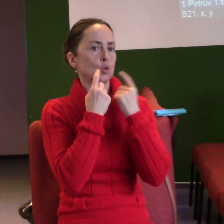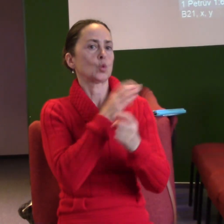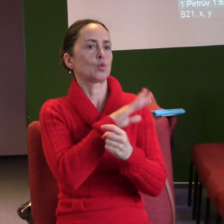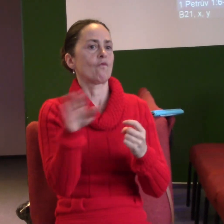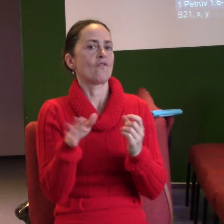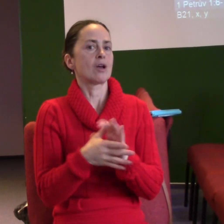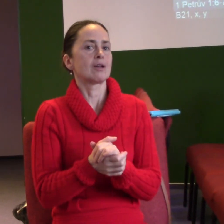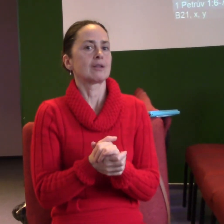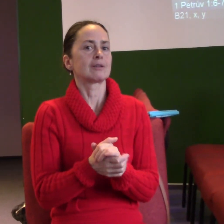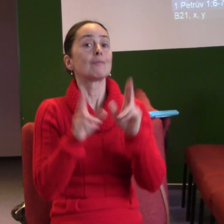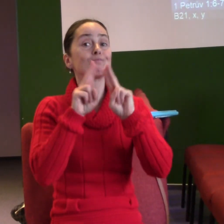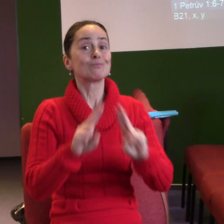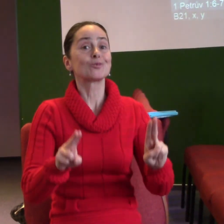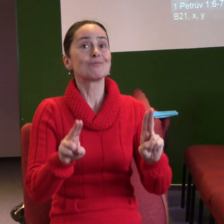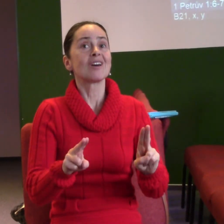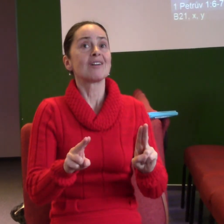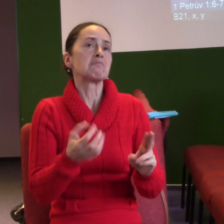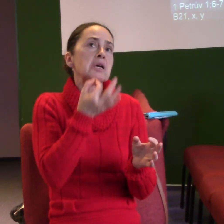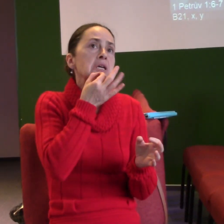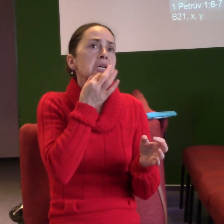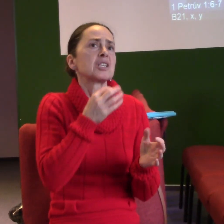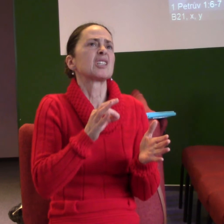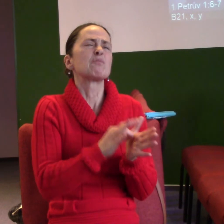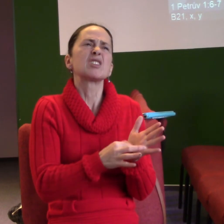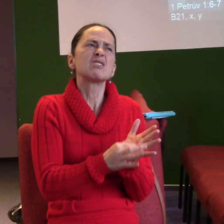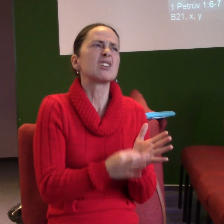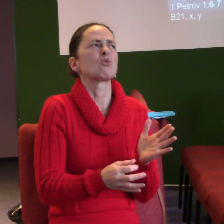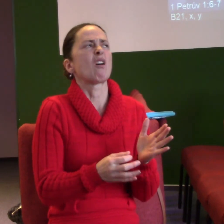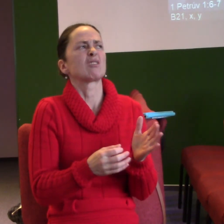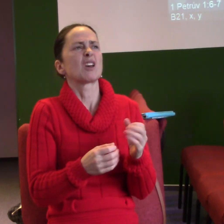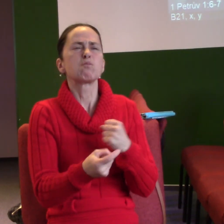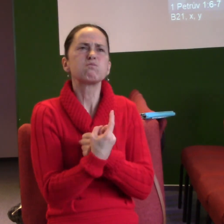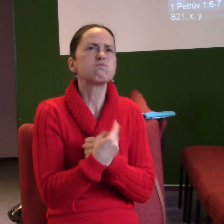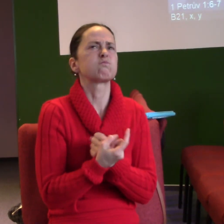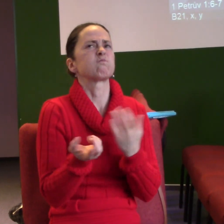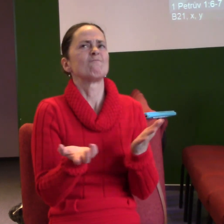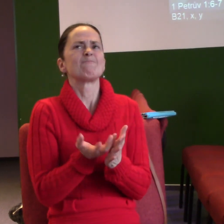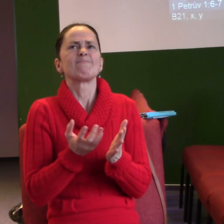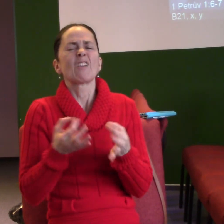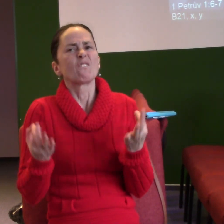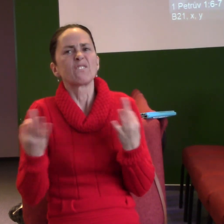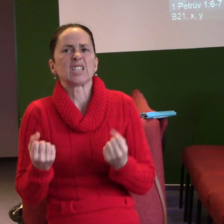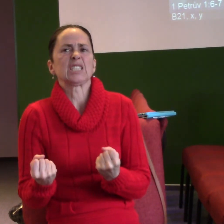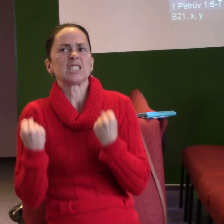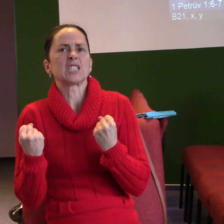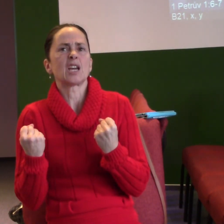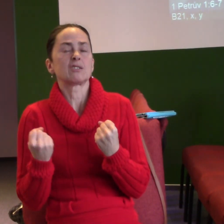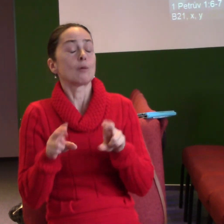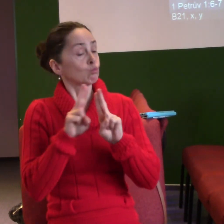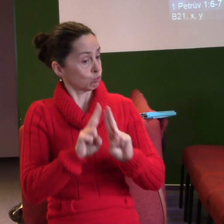jásat ve zkouškách, pronásledování, v těžkých věcech. A pak to uzavírá a říká a docházející cíle